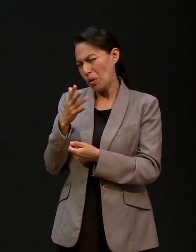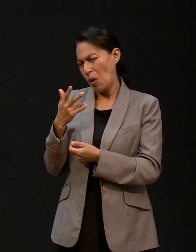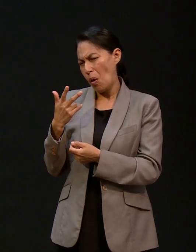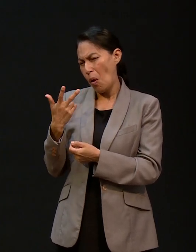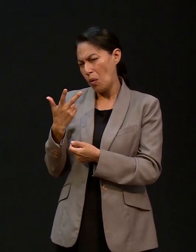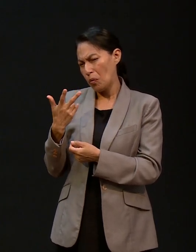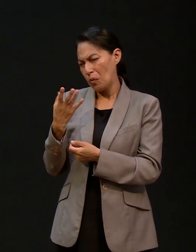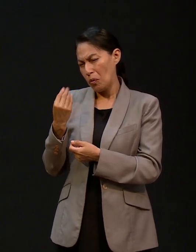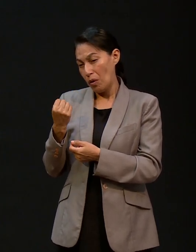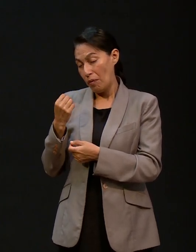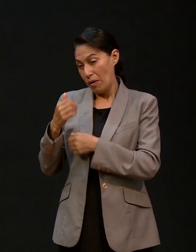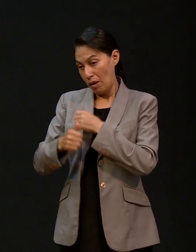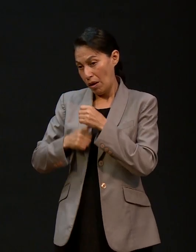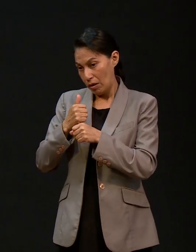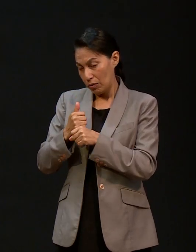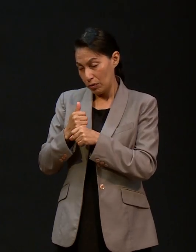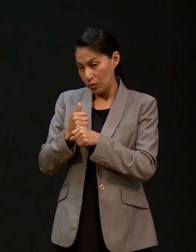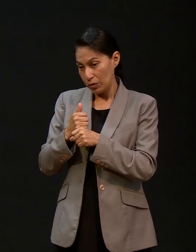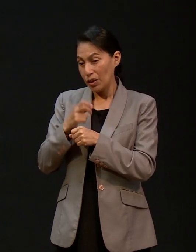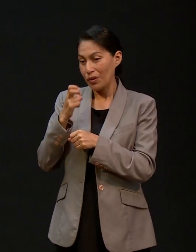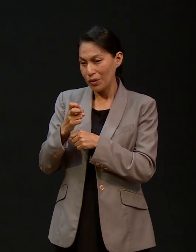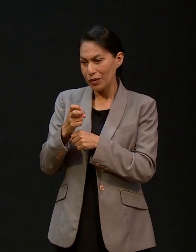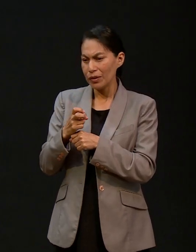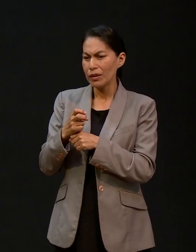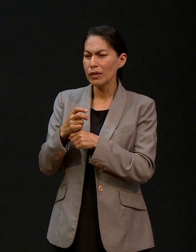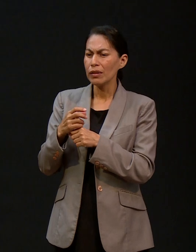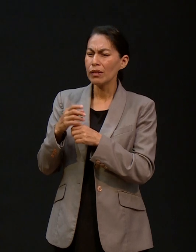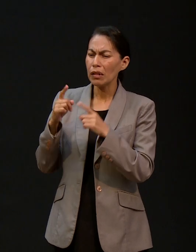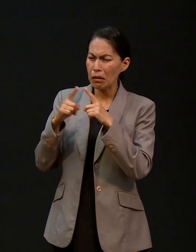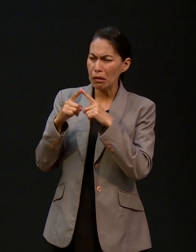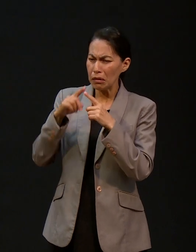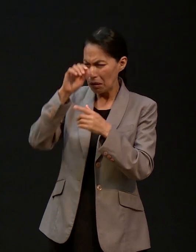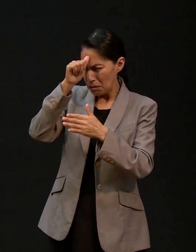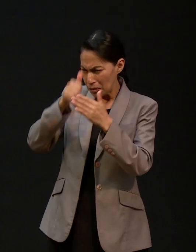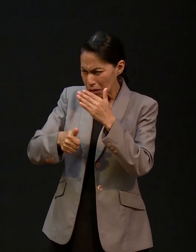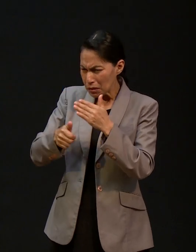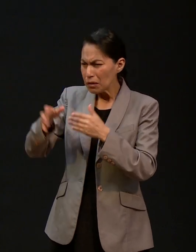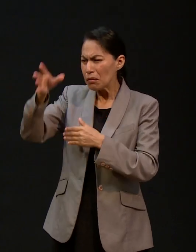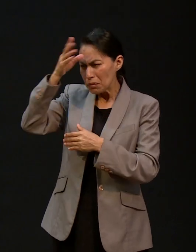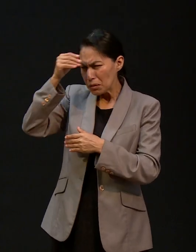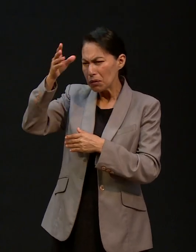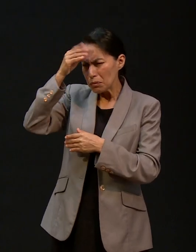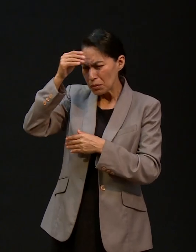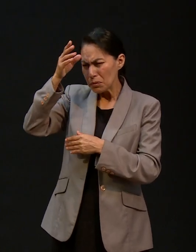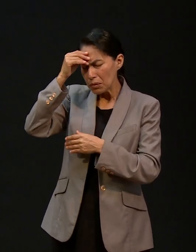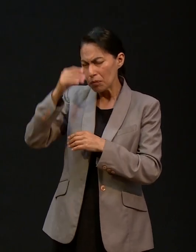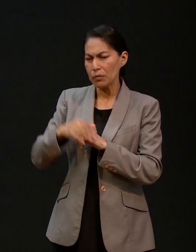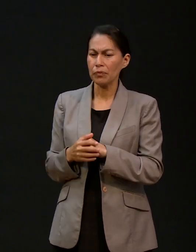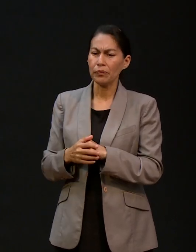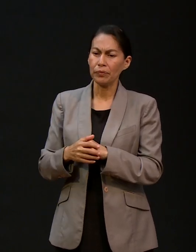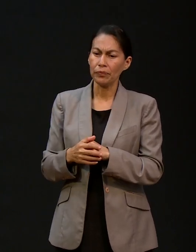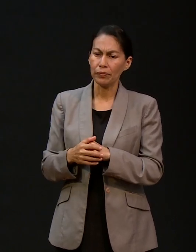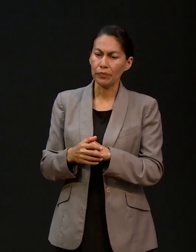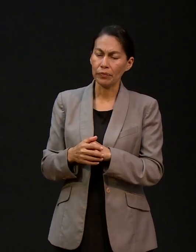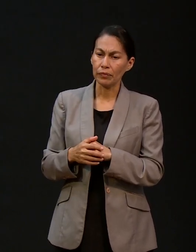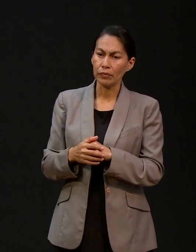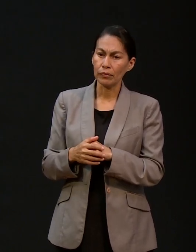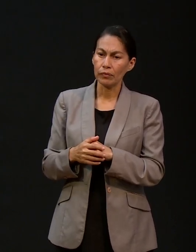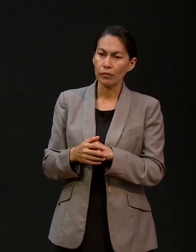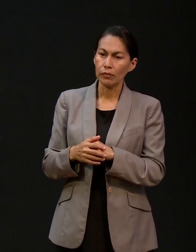Ocho años, nueve años. Así es que las primeras incursiones en el tema de religión, de conocimiento de